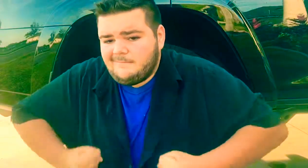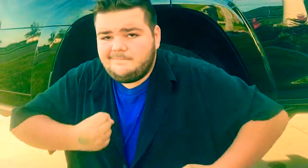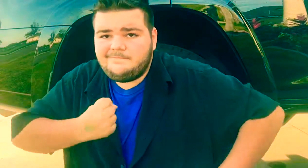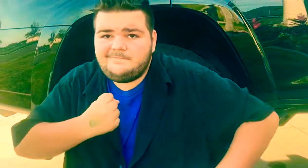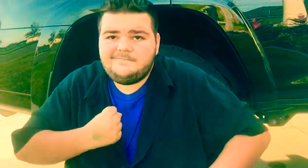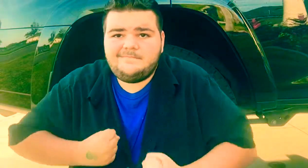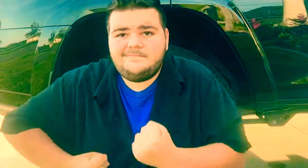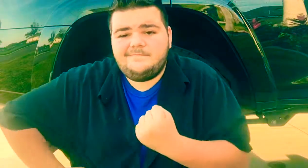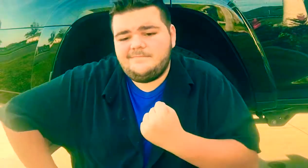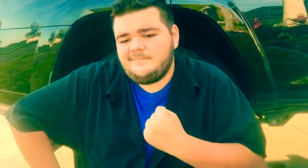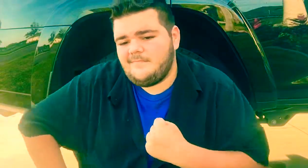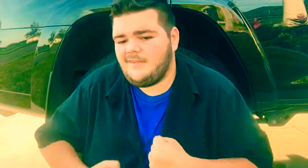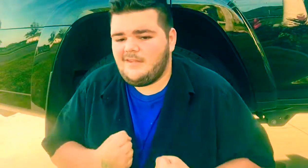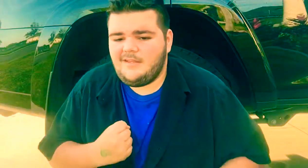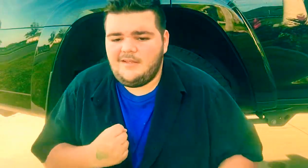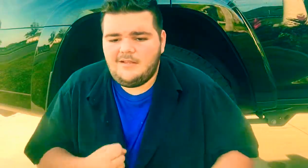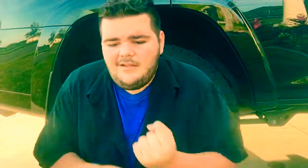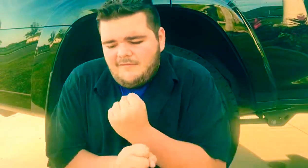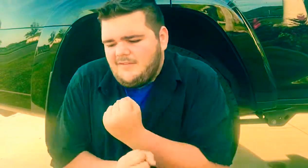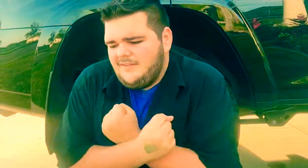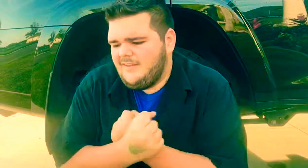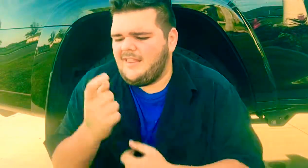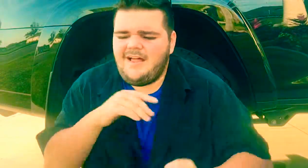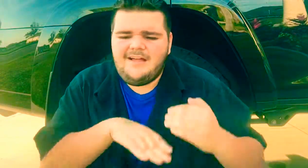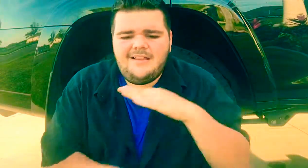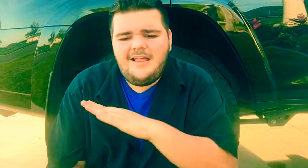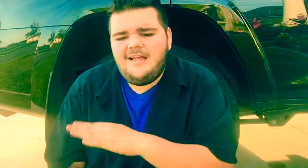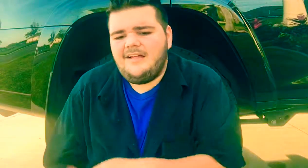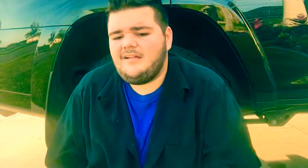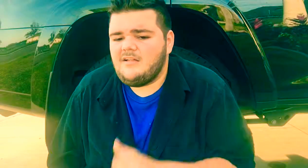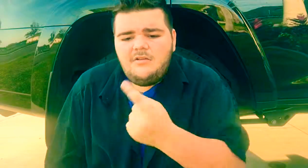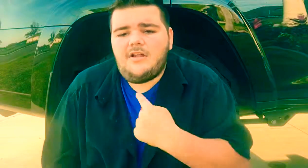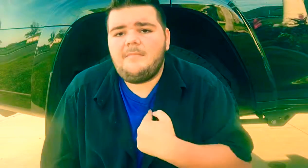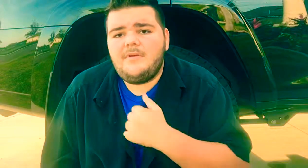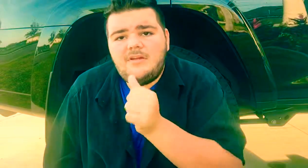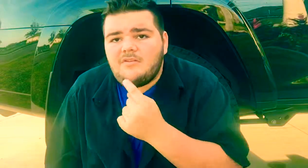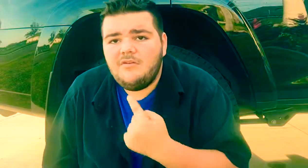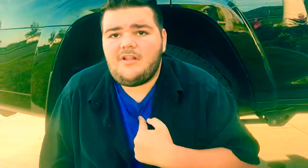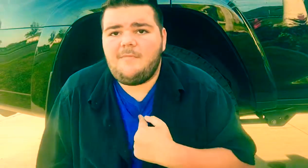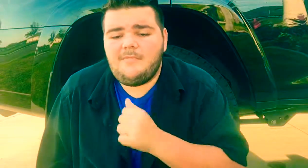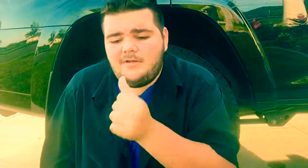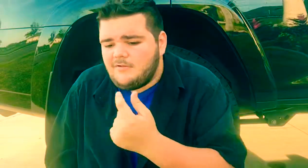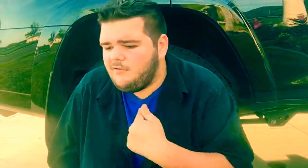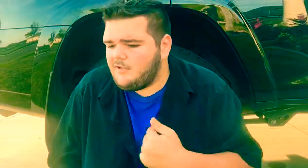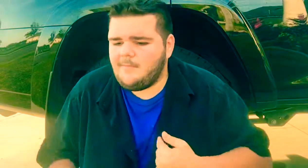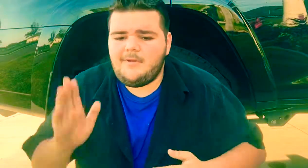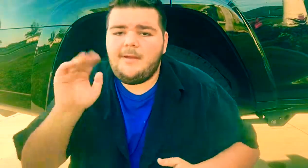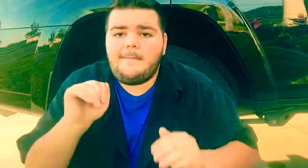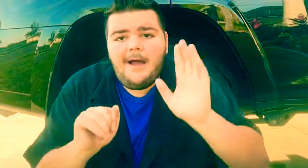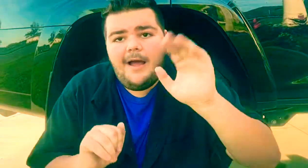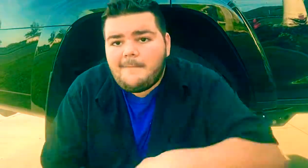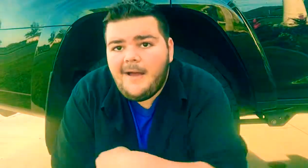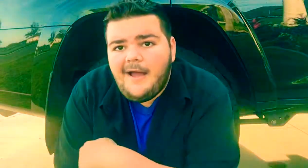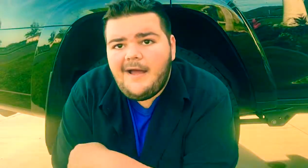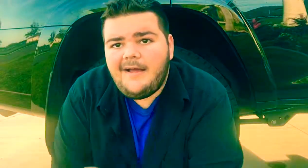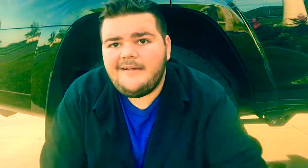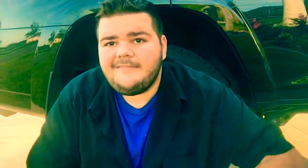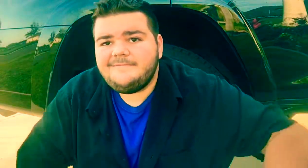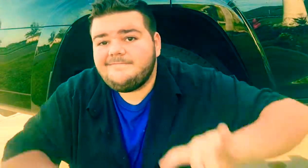I'll be so lie lieDon't tell me, don't tell me, don't tell me bye byeDon't tell me bye